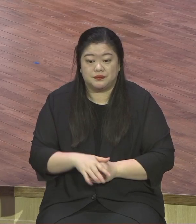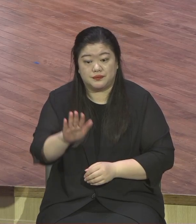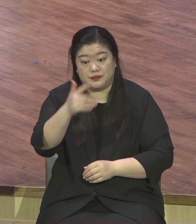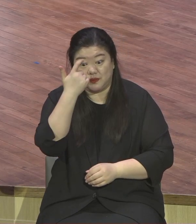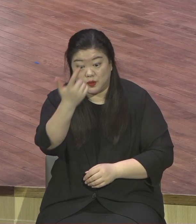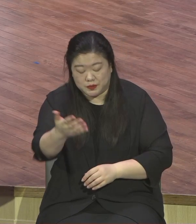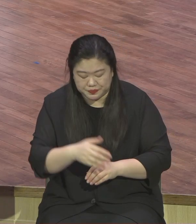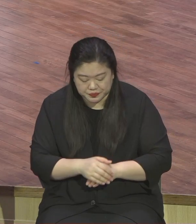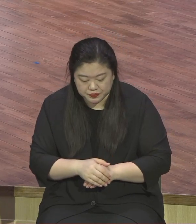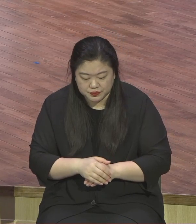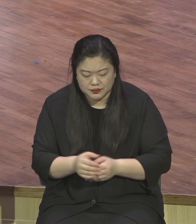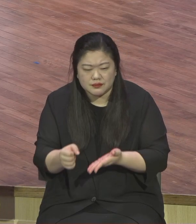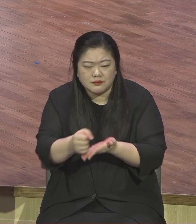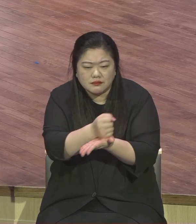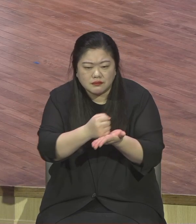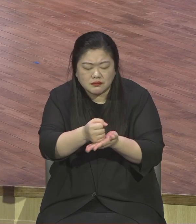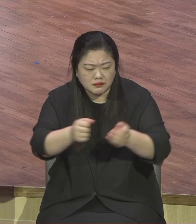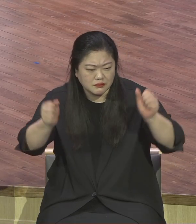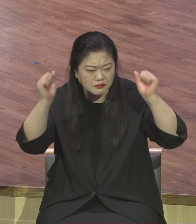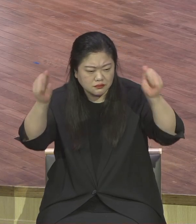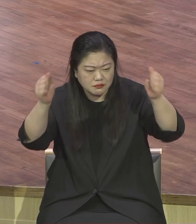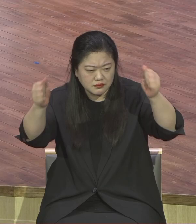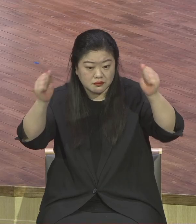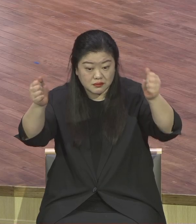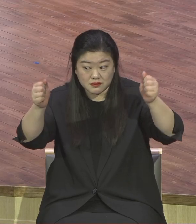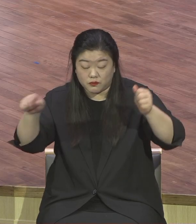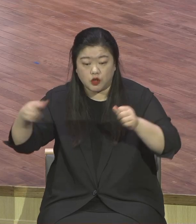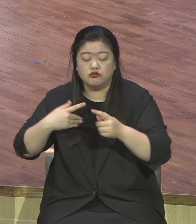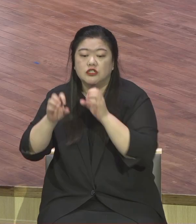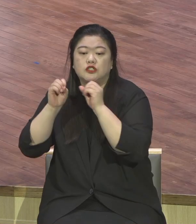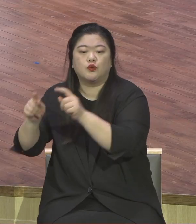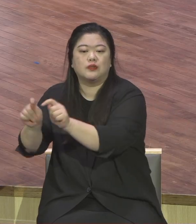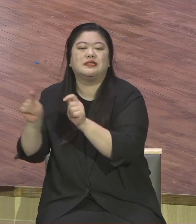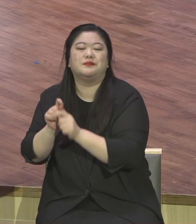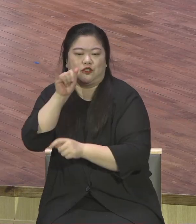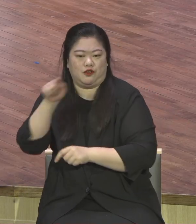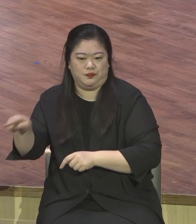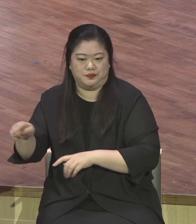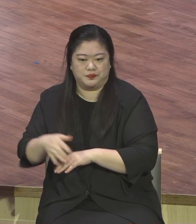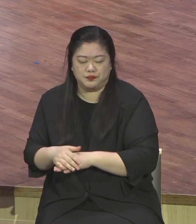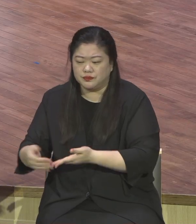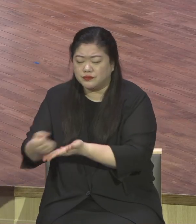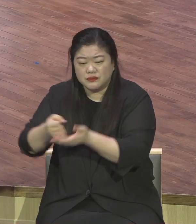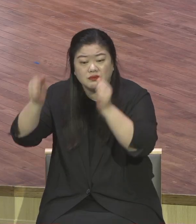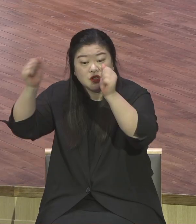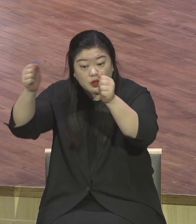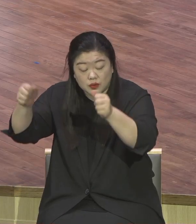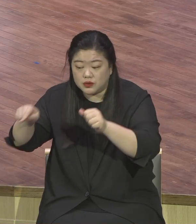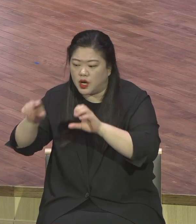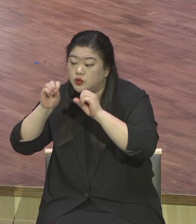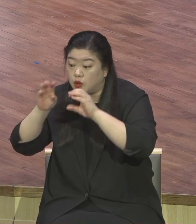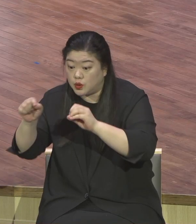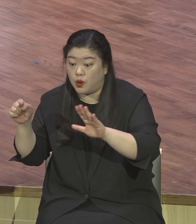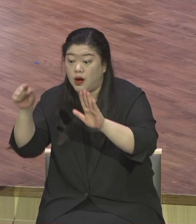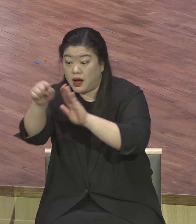물어보세요 우리 무속 전도팀들이 있어요 팀들이 매일 나갑니다 전도하러 무속인들만